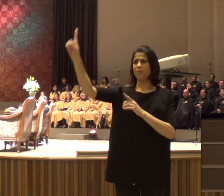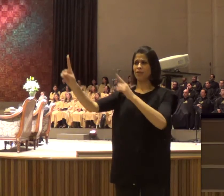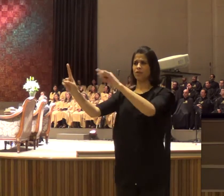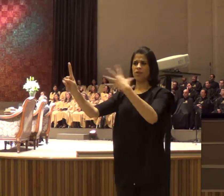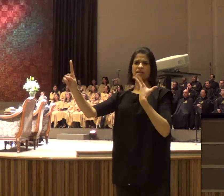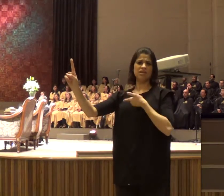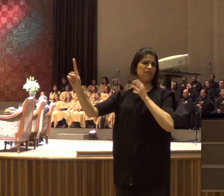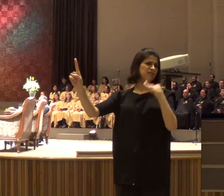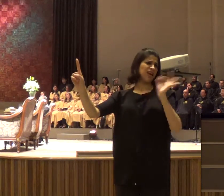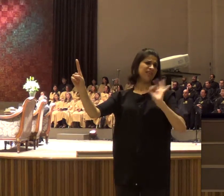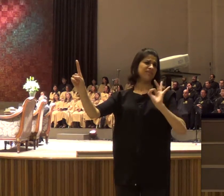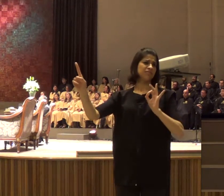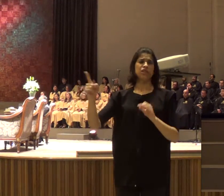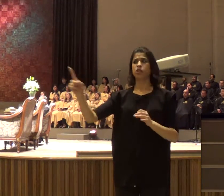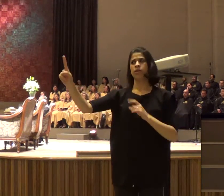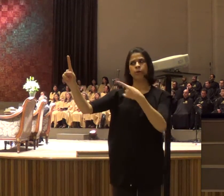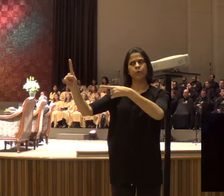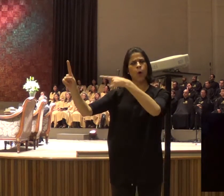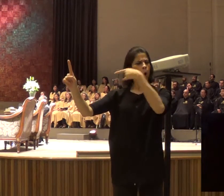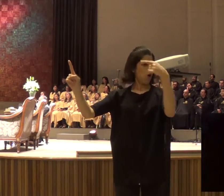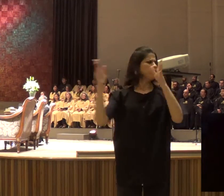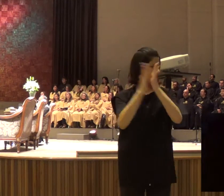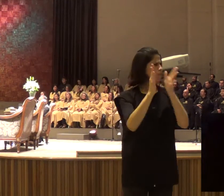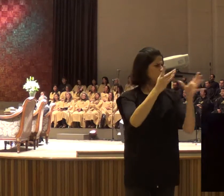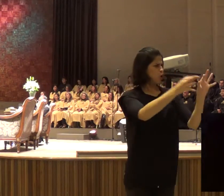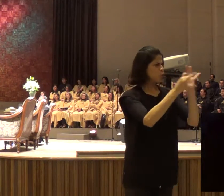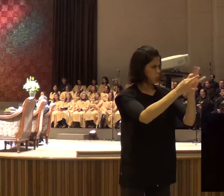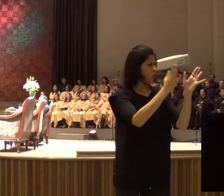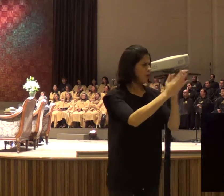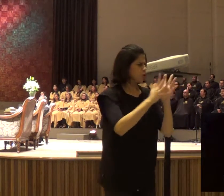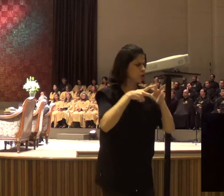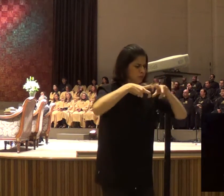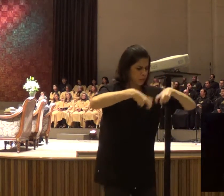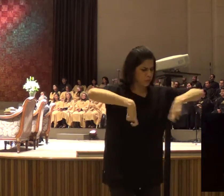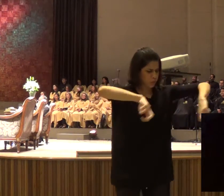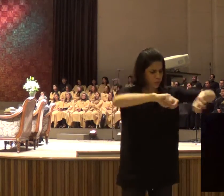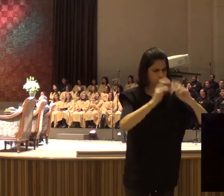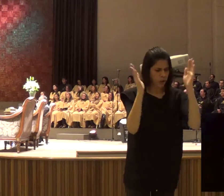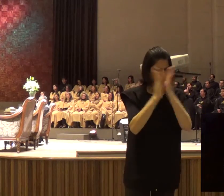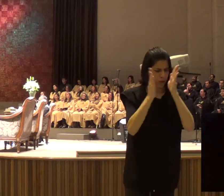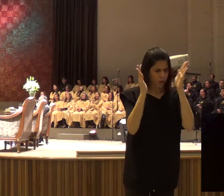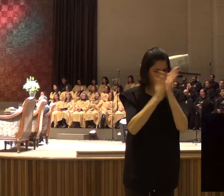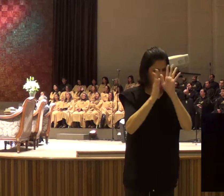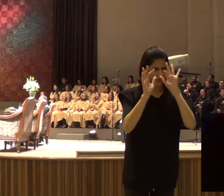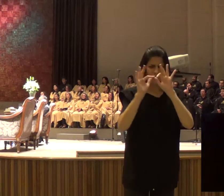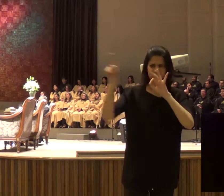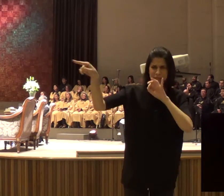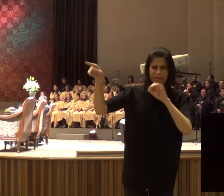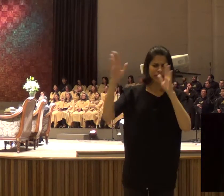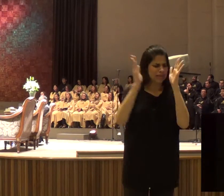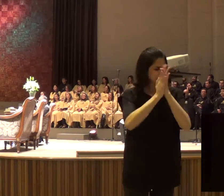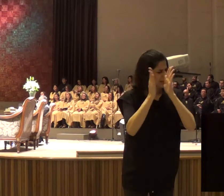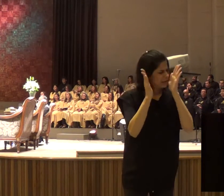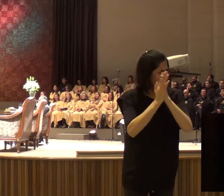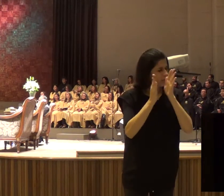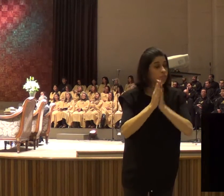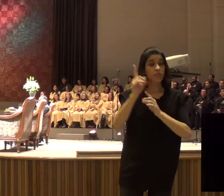pessoa, estava vivendo um tempo difícil, de luta, dentro da família, mas ela tinha muita dificuldade, de entender esses